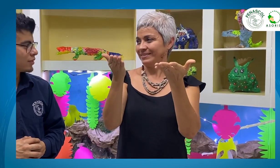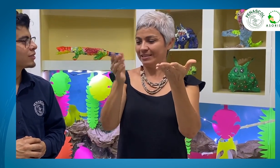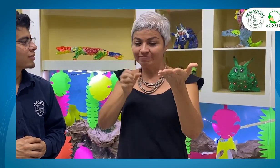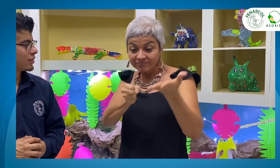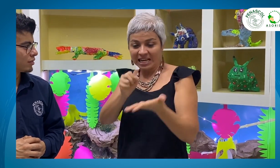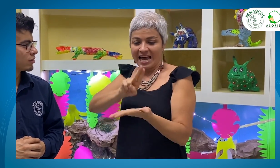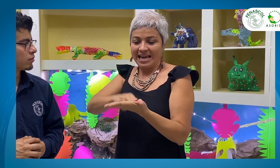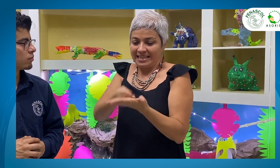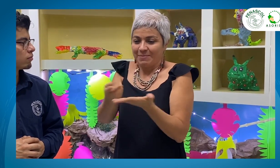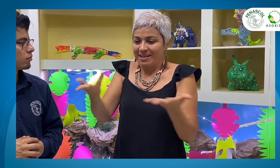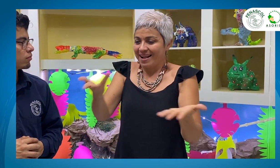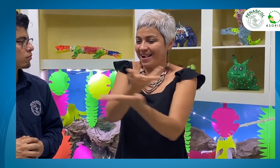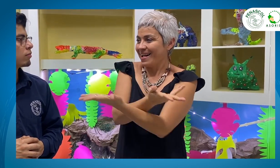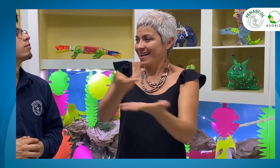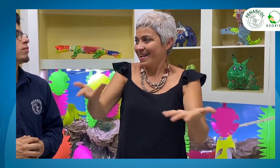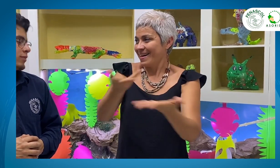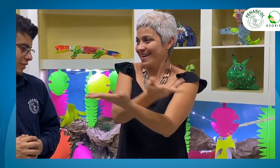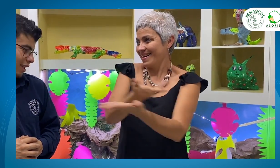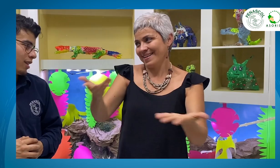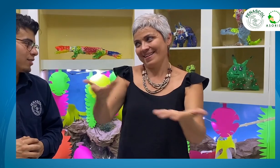el diálogo entre intérpretes y comunidad sorda.